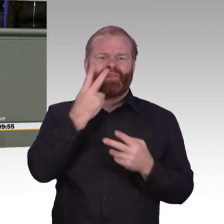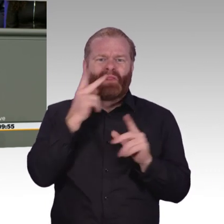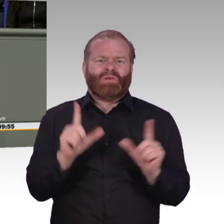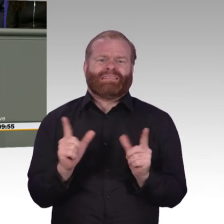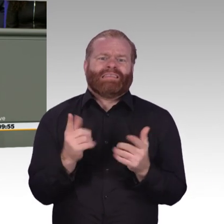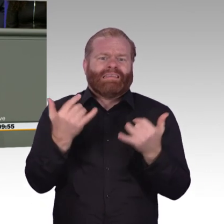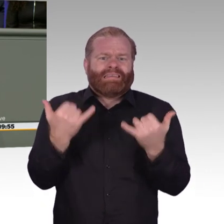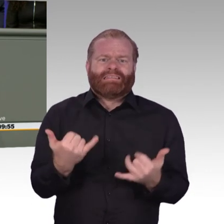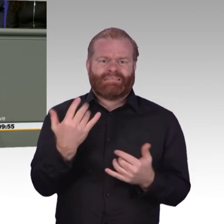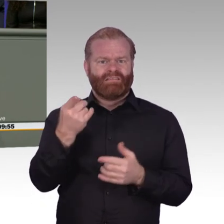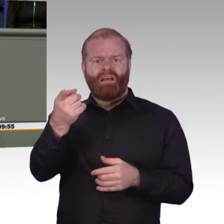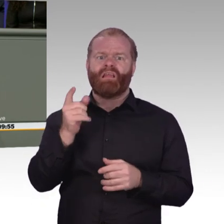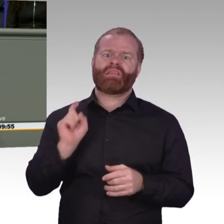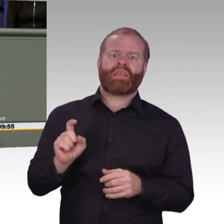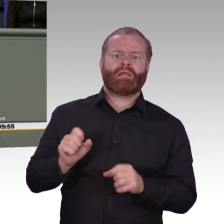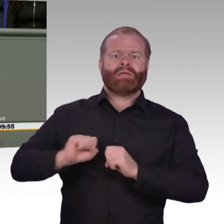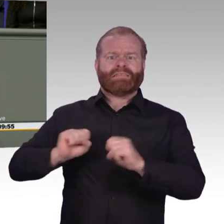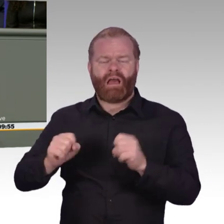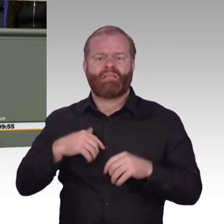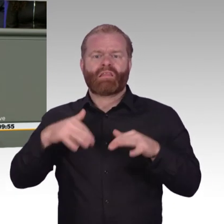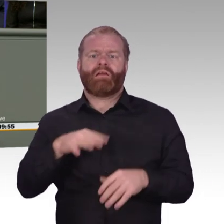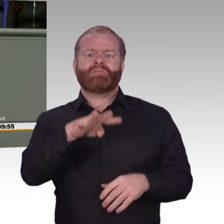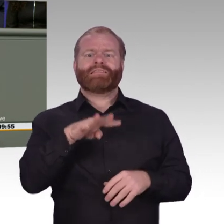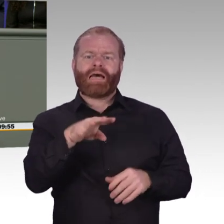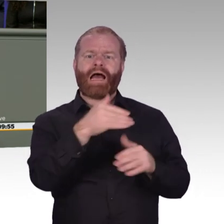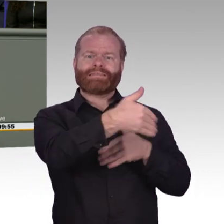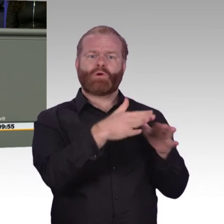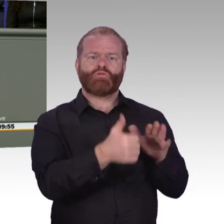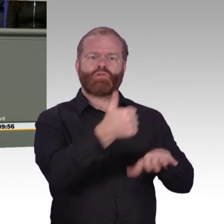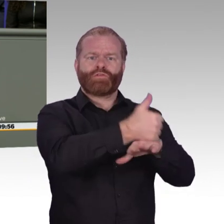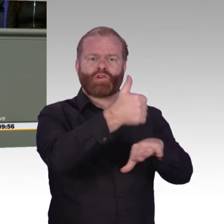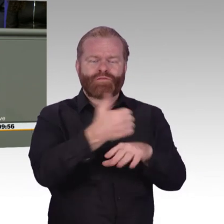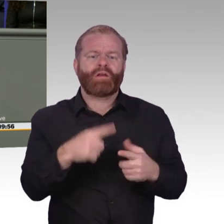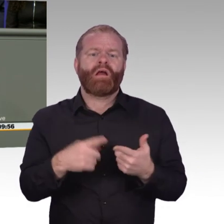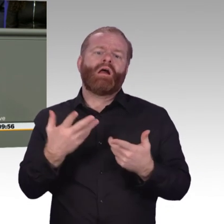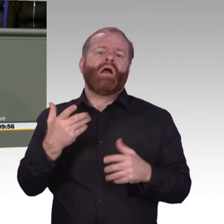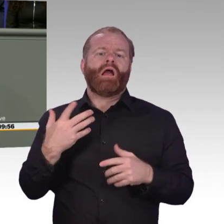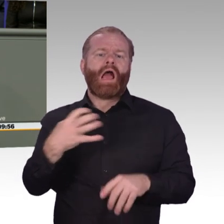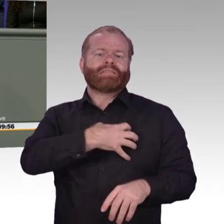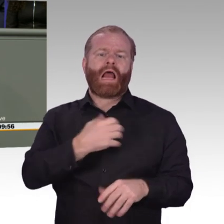Denkfabrik, eine AG Digitale Gesellschaft, Expertenworkshops, KI und, und, und. Viele Berater.